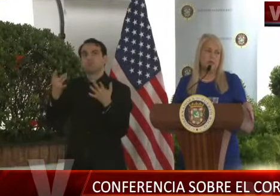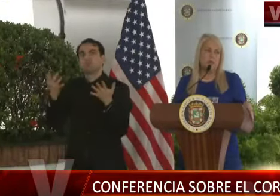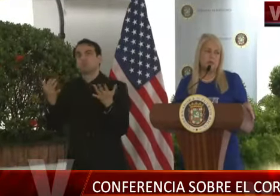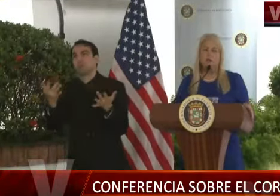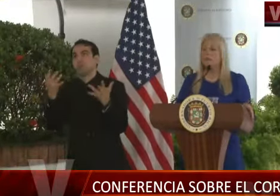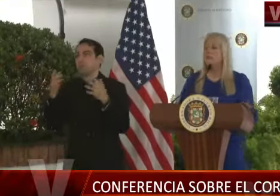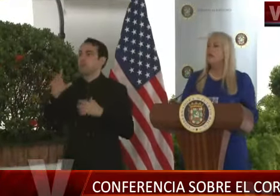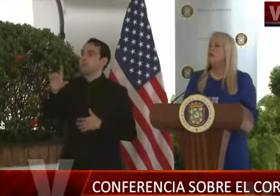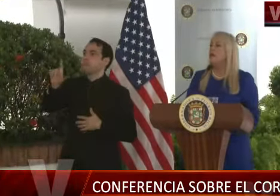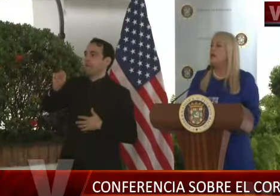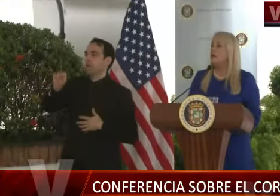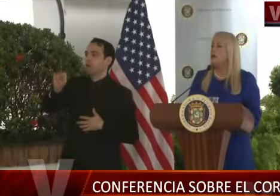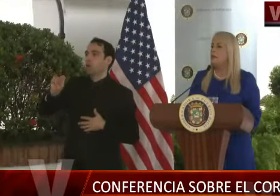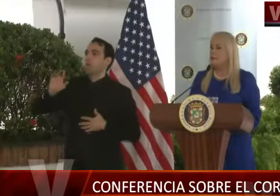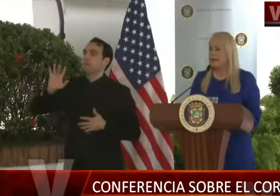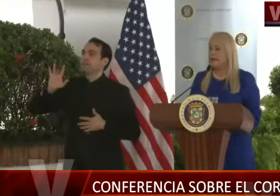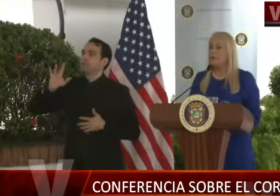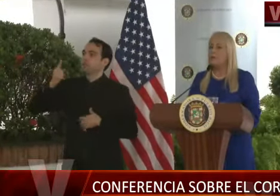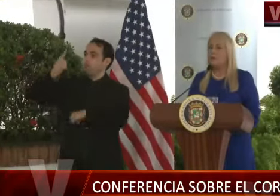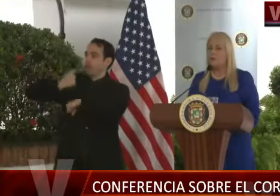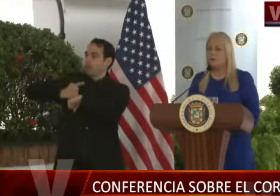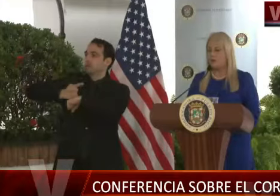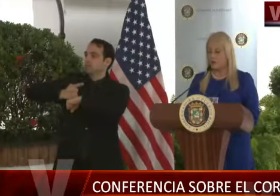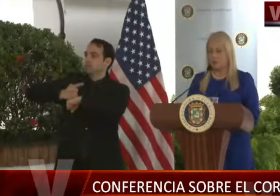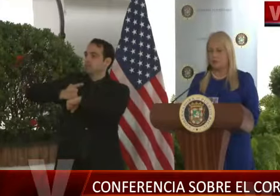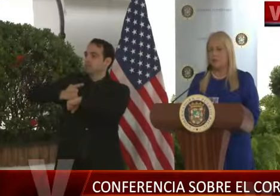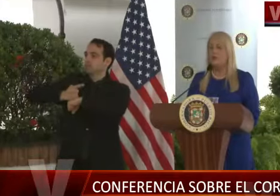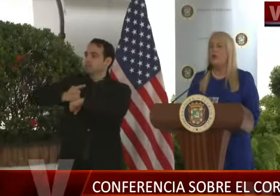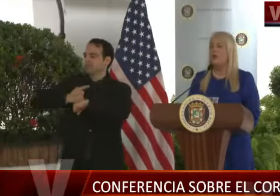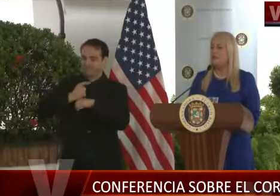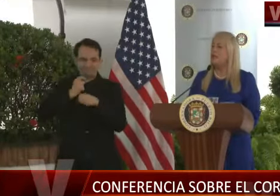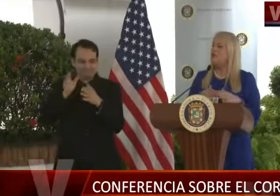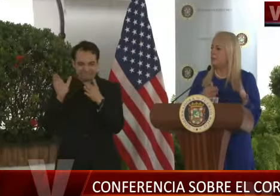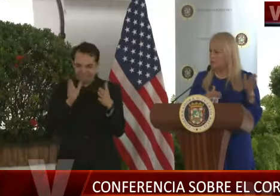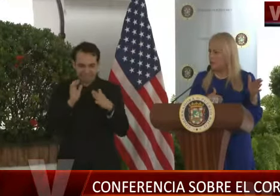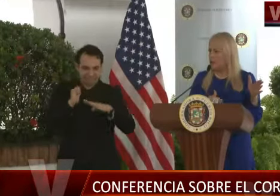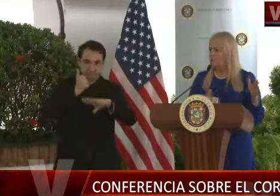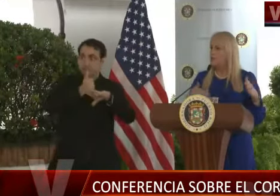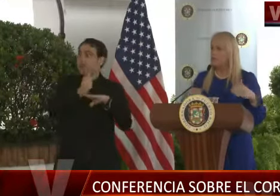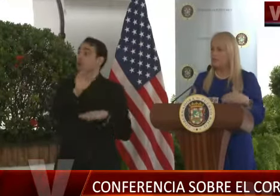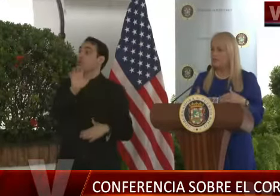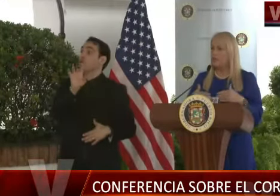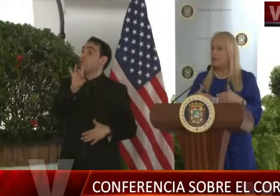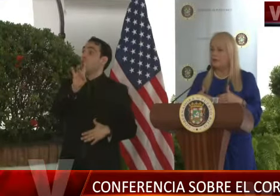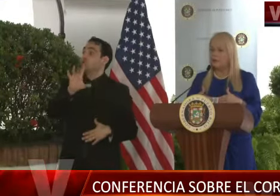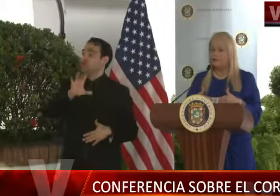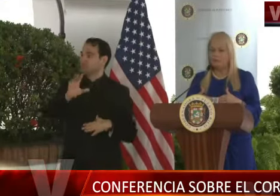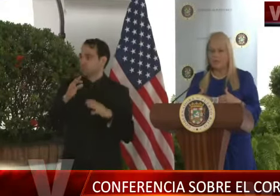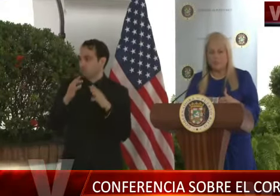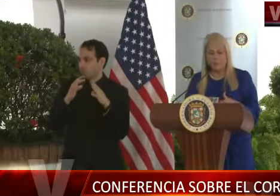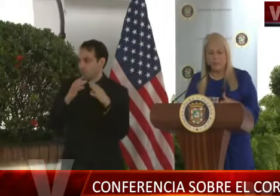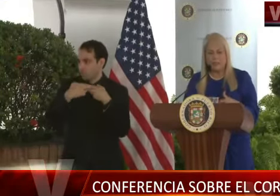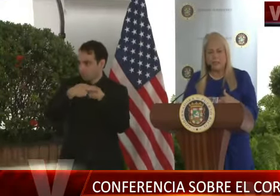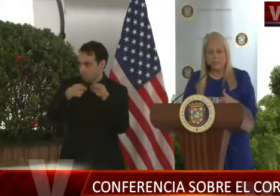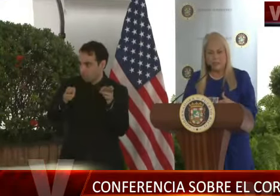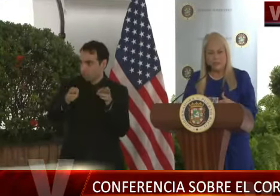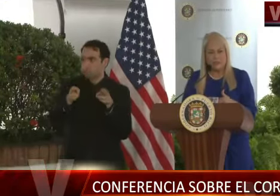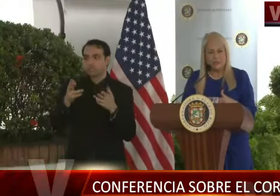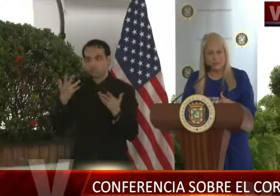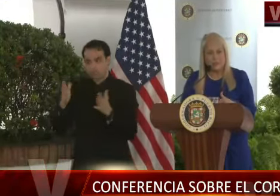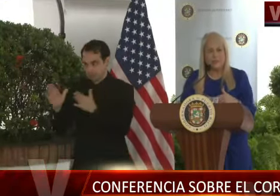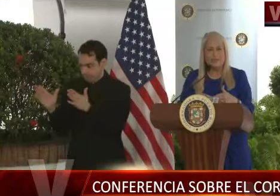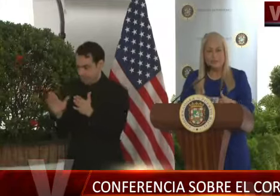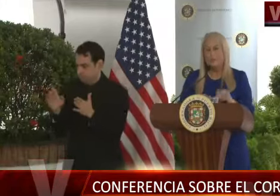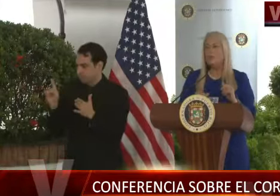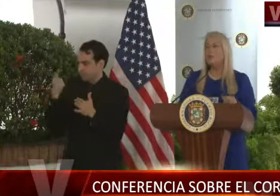20 o 25 días preparar esos primeros 800. Así que lo estamos trabajando, ya tenemos el plan del primer hospital, el